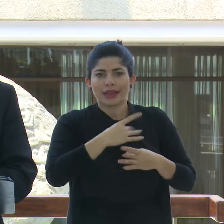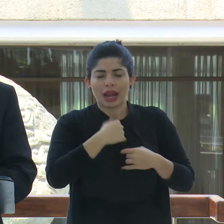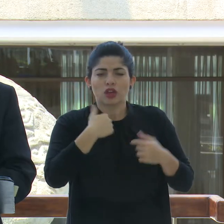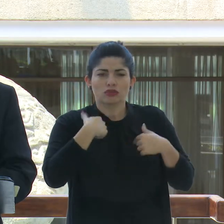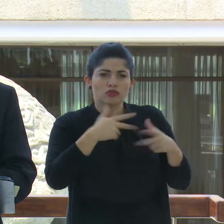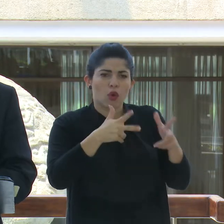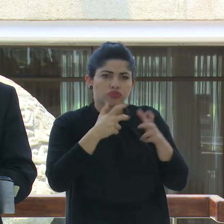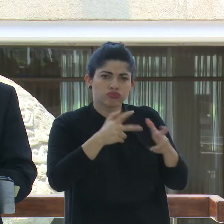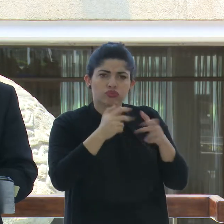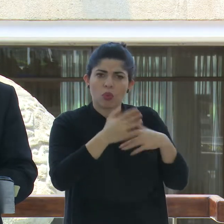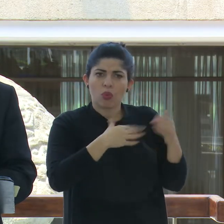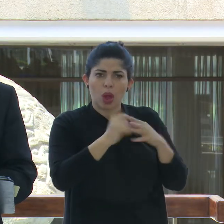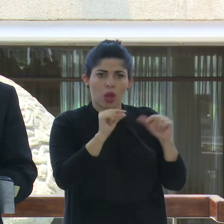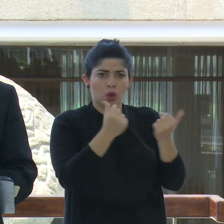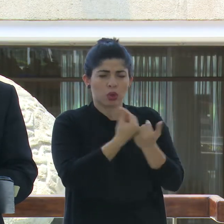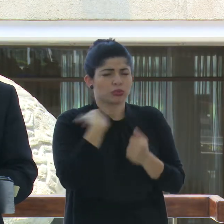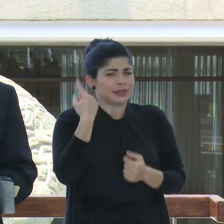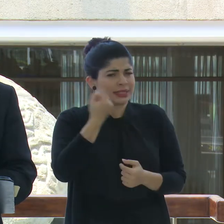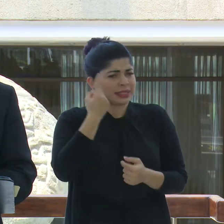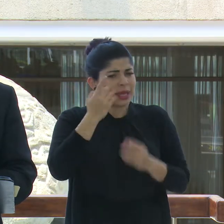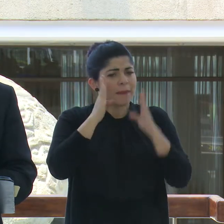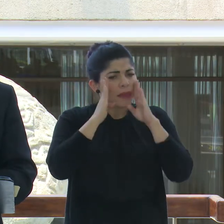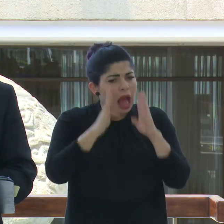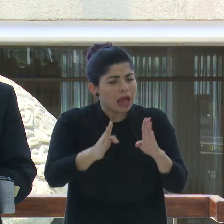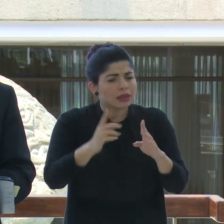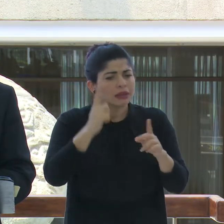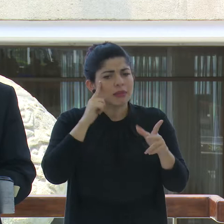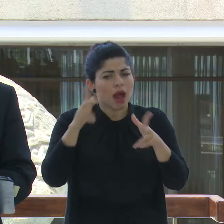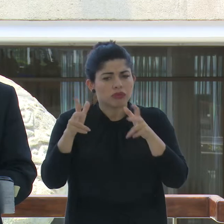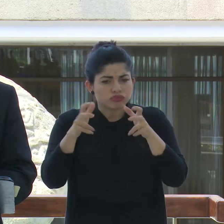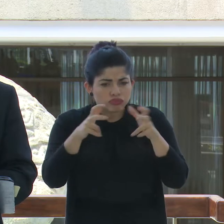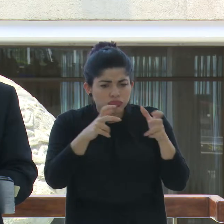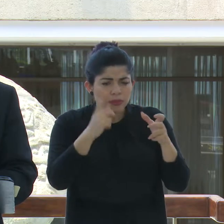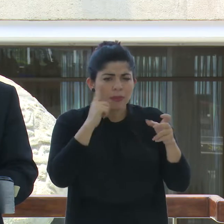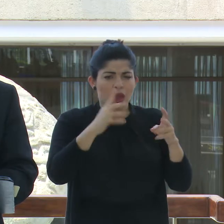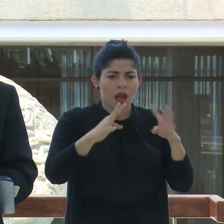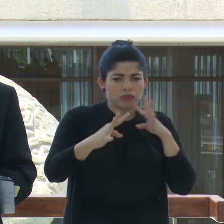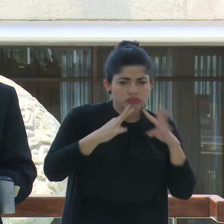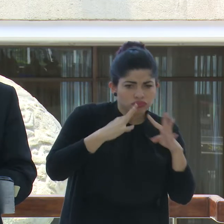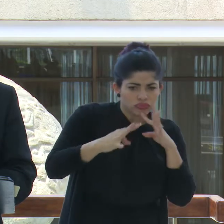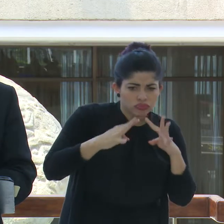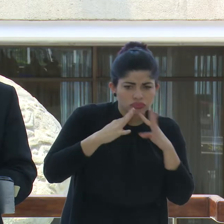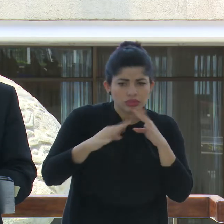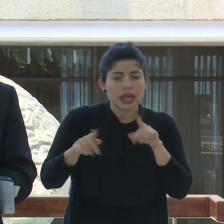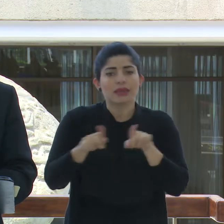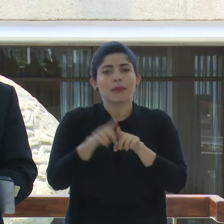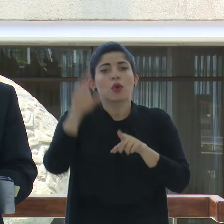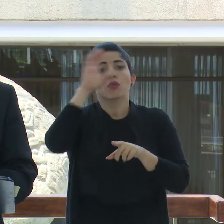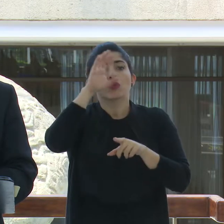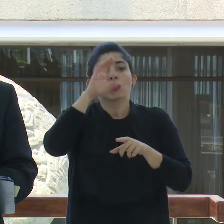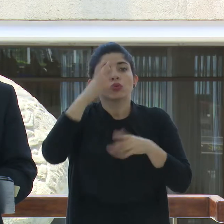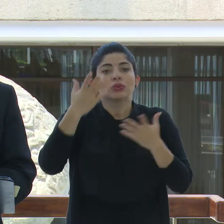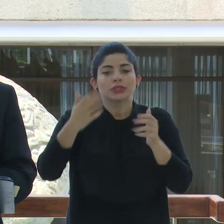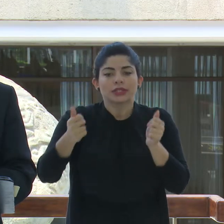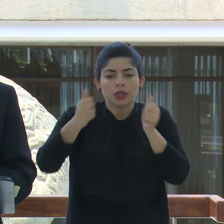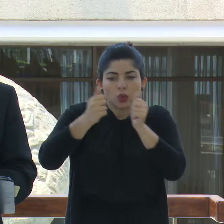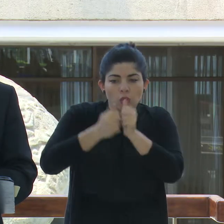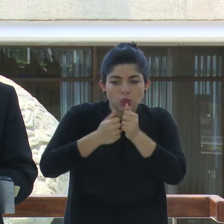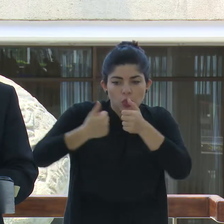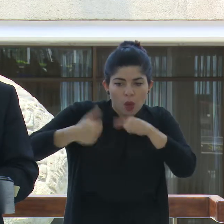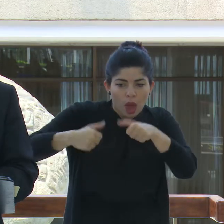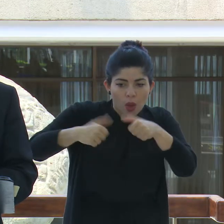Siempre estaré atento a escuchar, a conversar y a construir acuerdos que